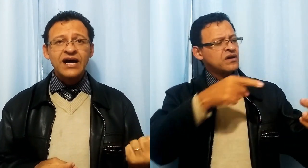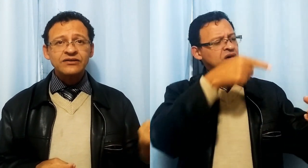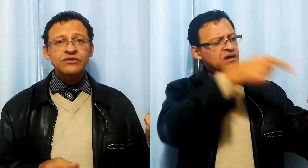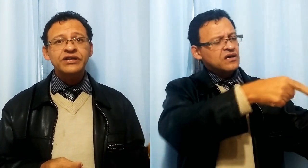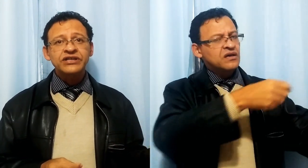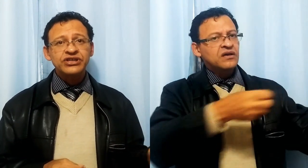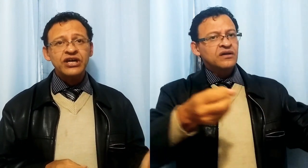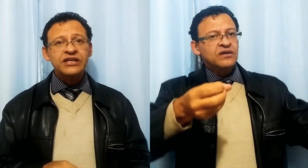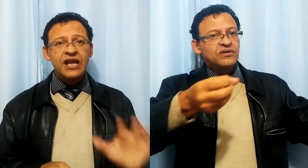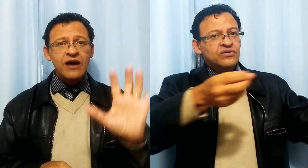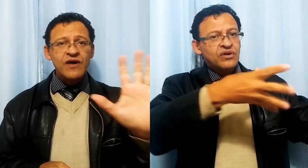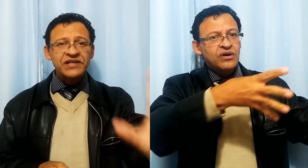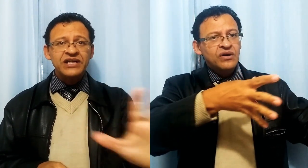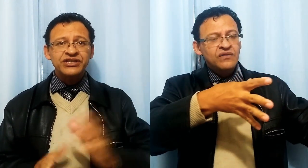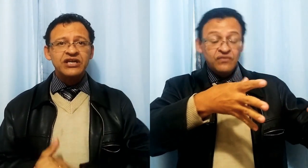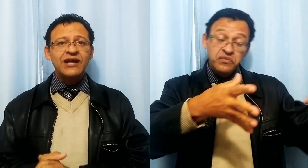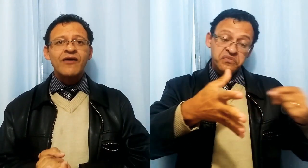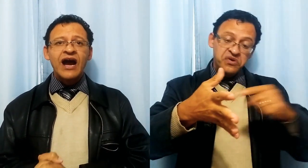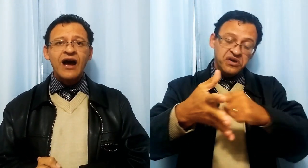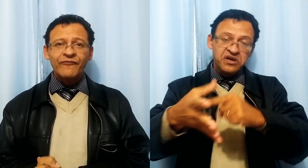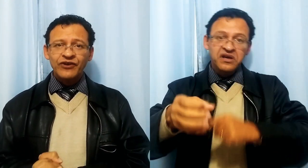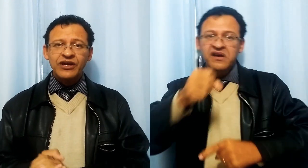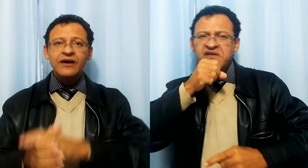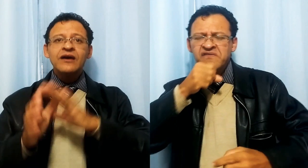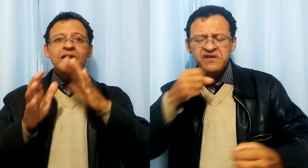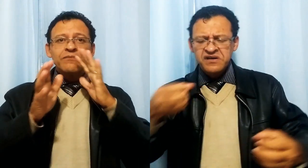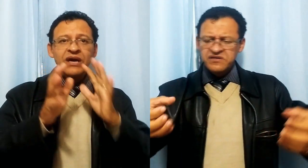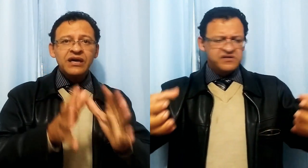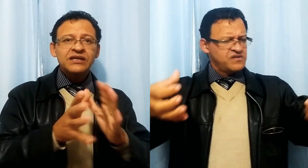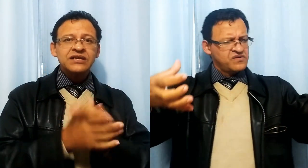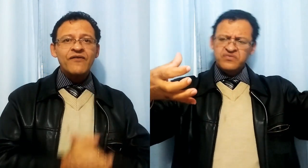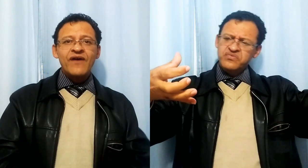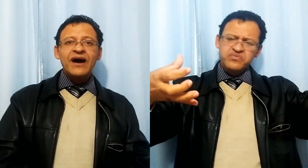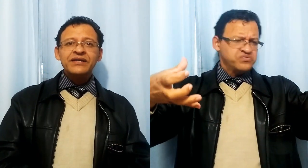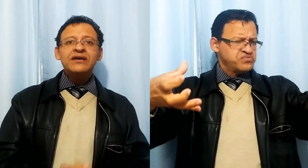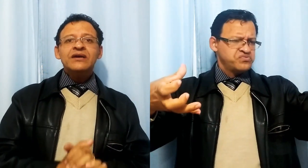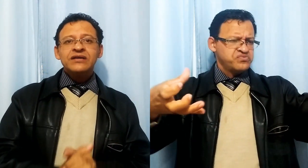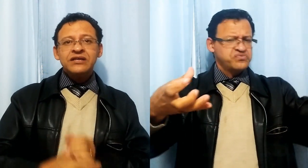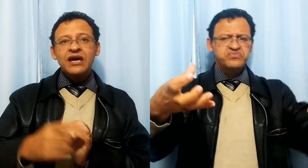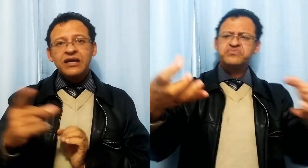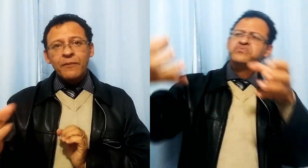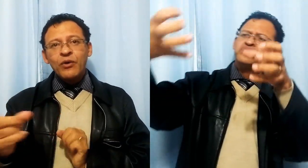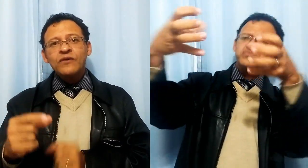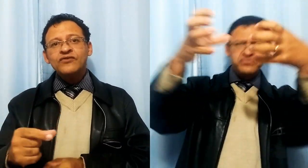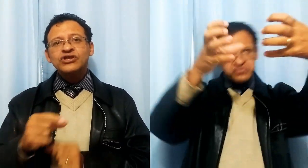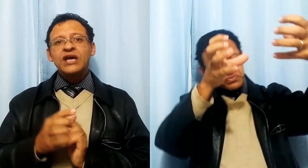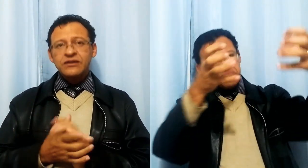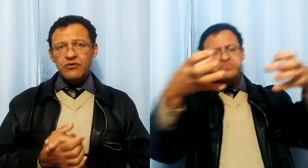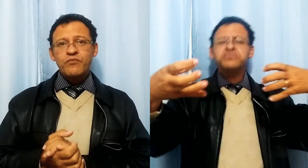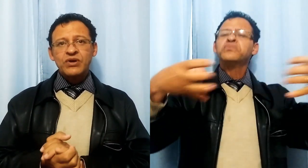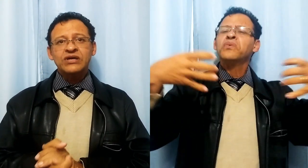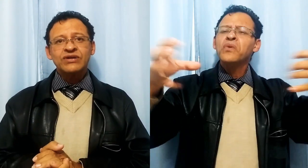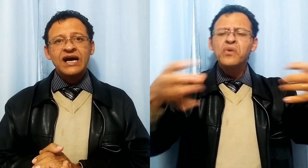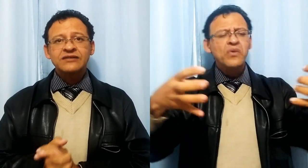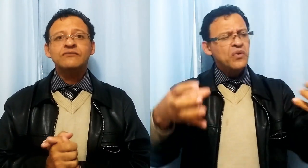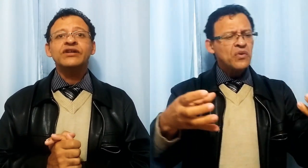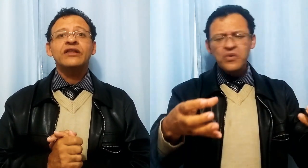gasolina antiga, está lá guardadinha, está na garrafinha, bem reservada, e daqui a pouco eu vou tirar também um pouquinho da gasolina